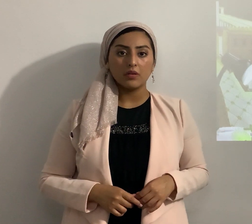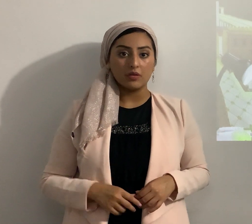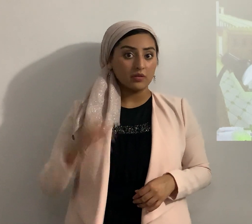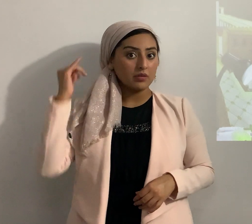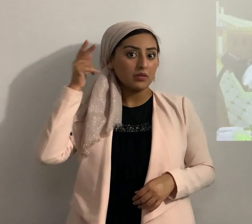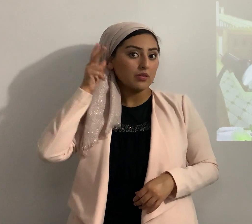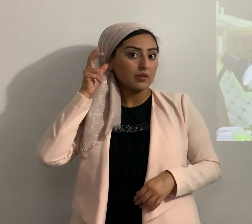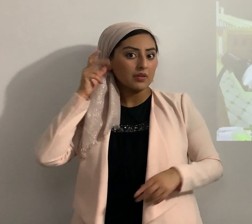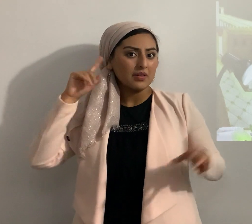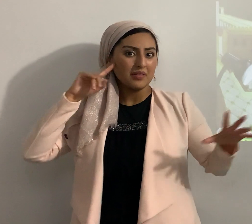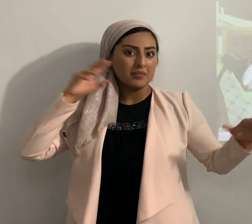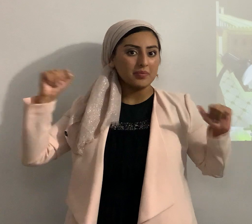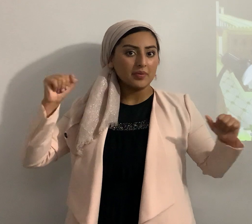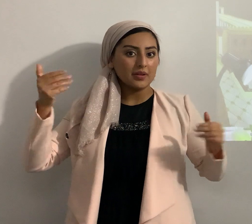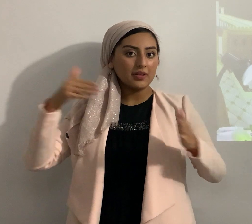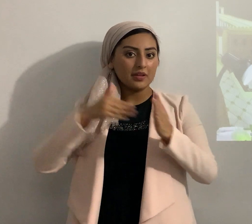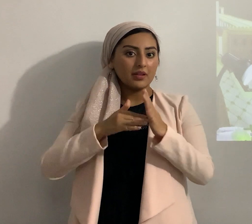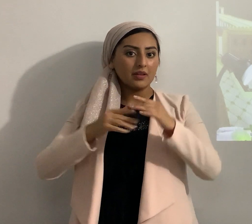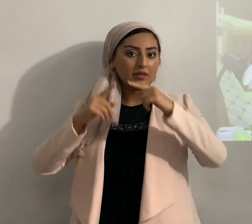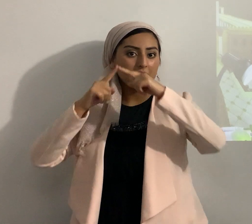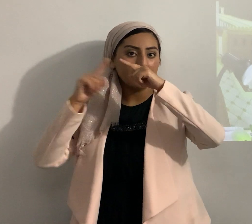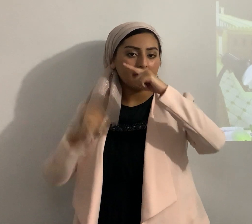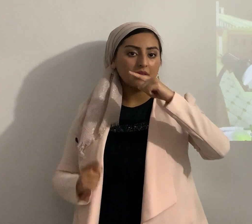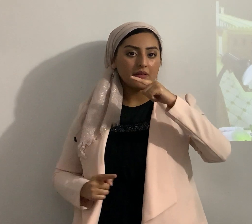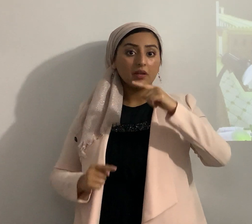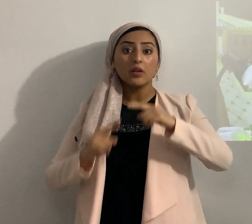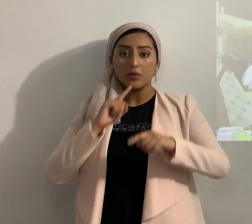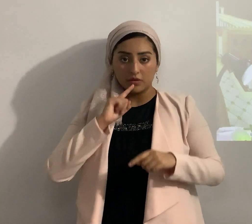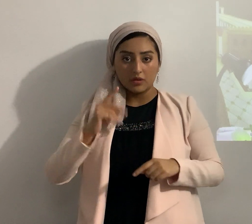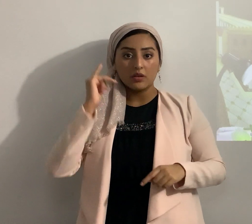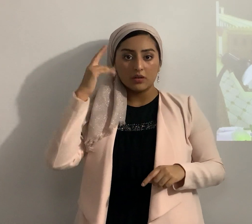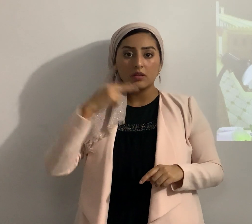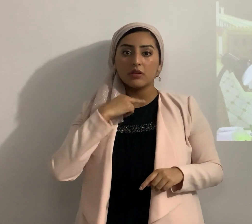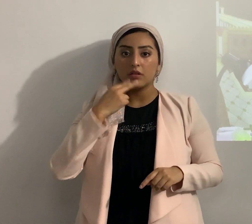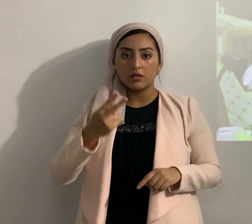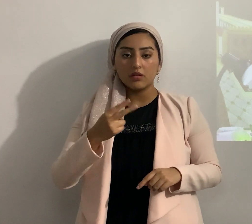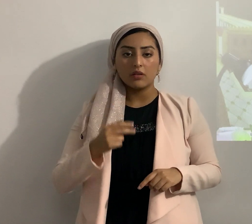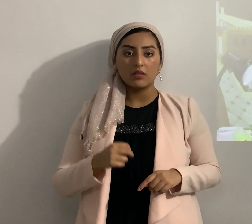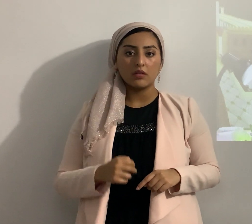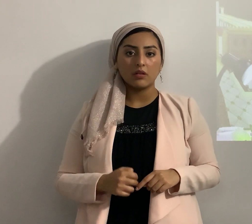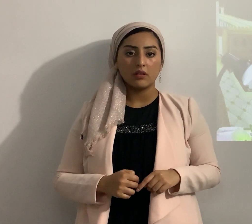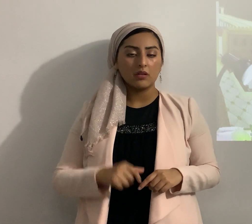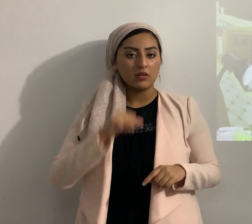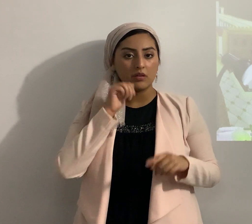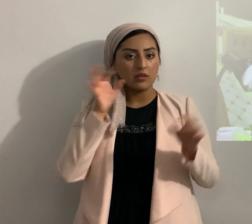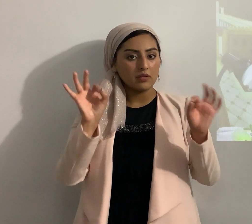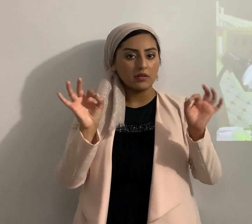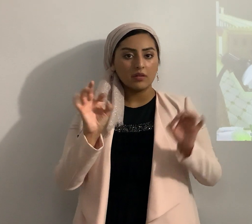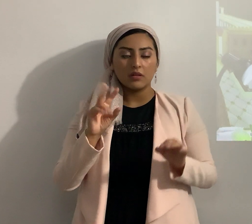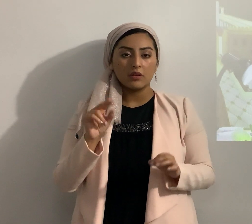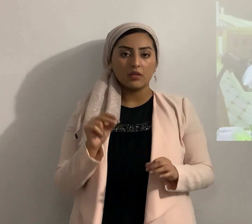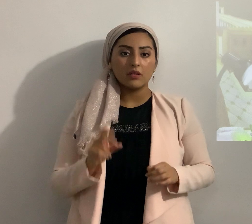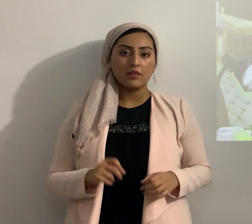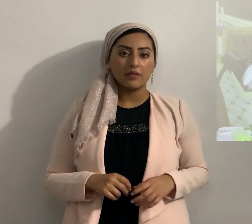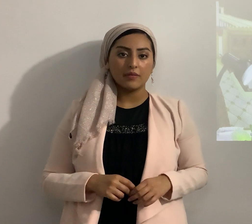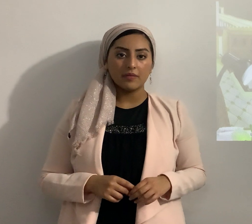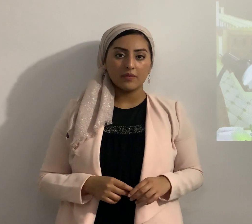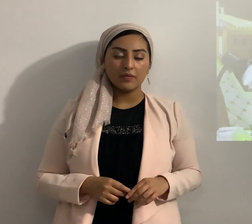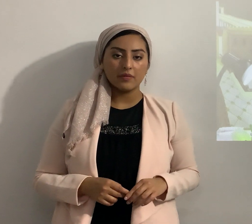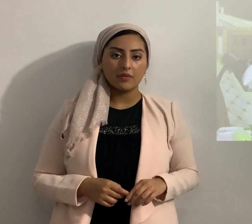eterno bendito es Yahweh créeme lo que está hablando no es no es casualidad y no, no, no, no no no, casualidad no